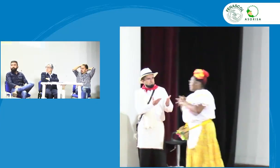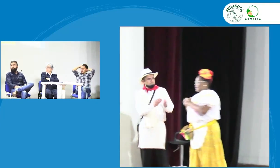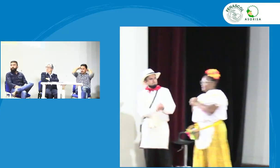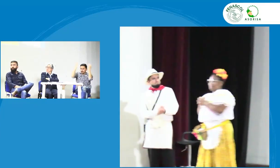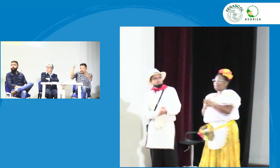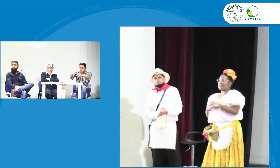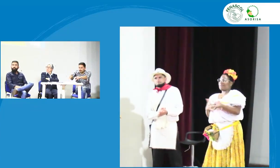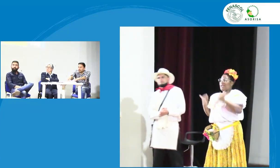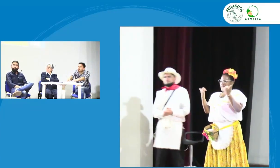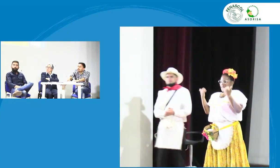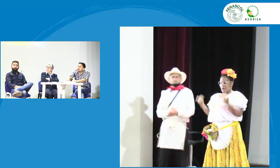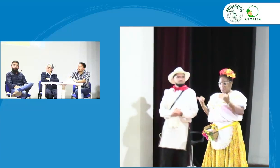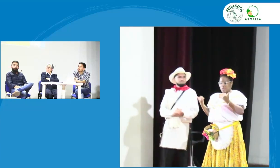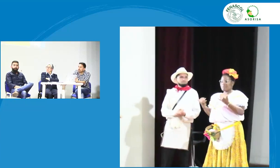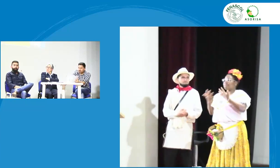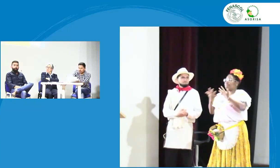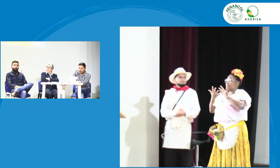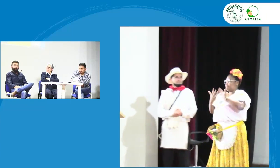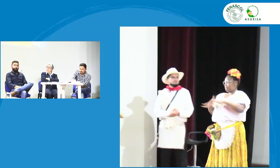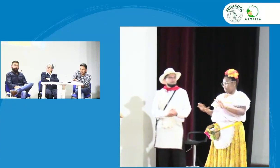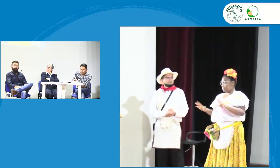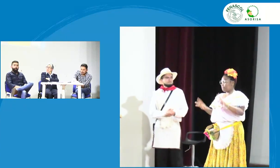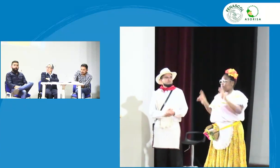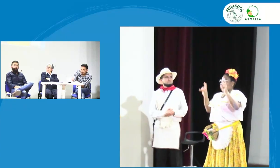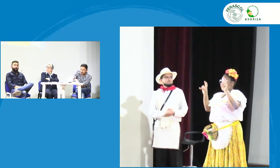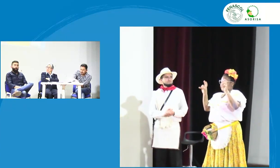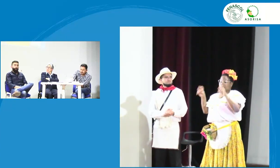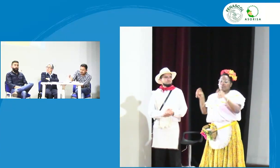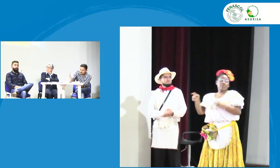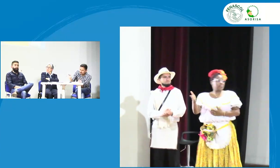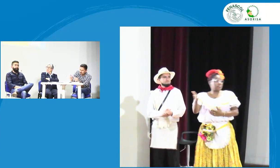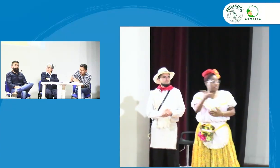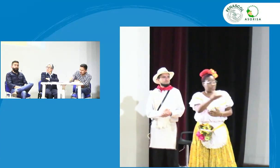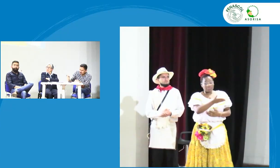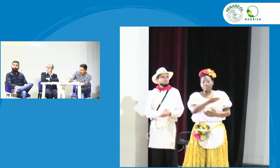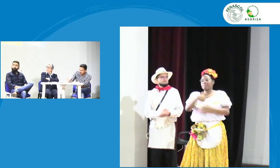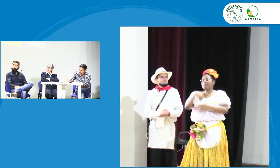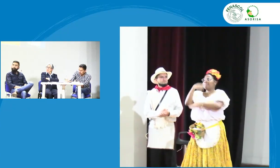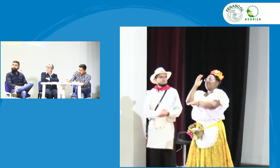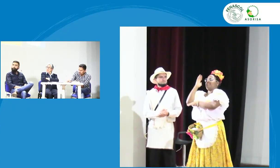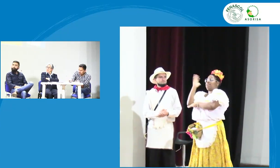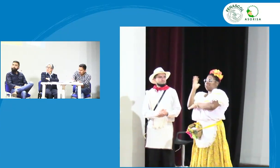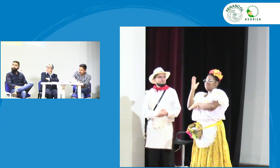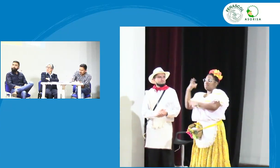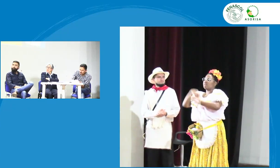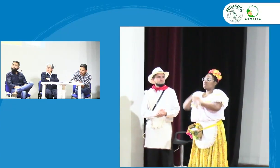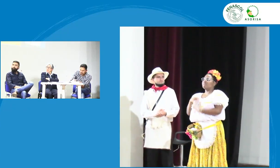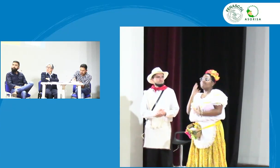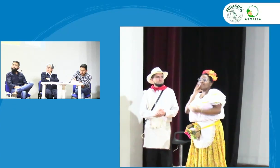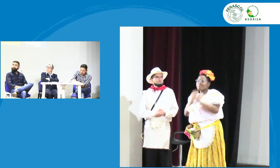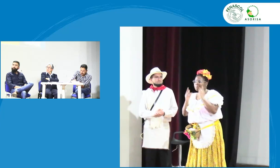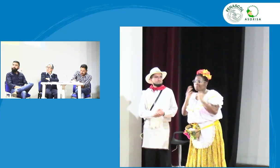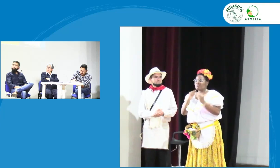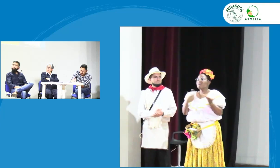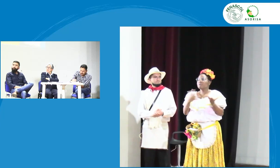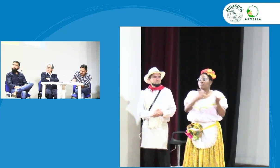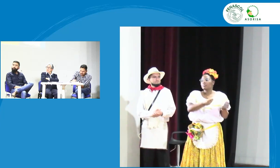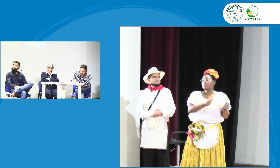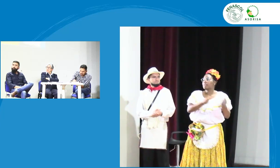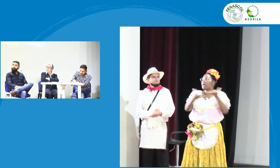bien Daniela bueno ahora ya terminamos con este tema de nuestro octavo congreso nos